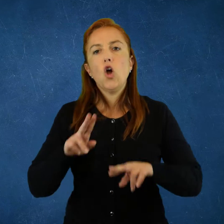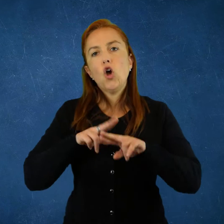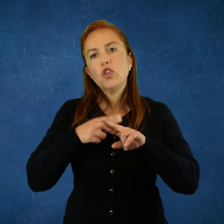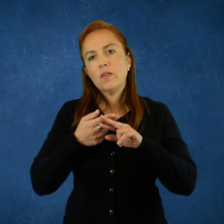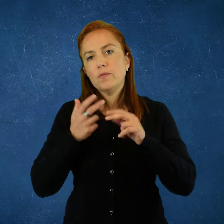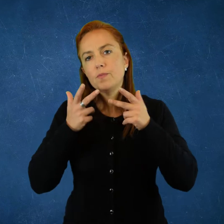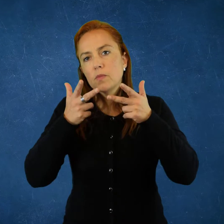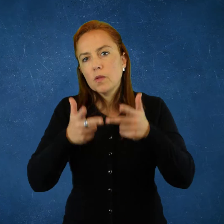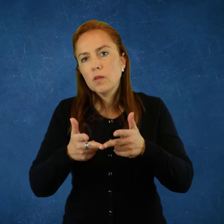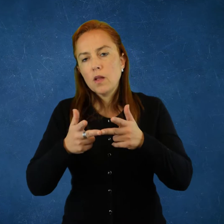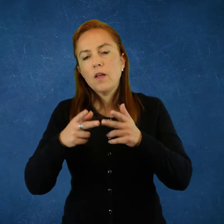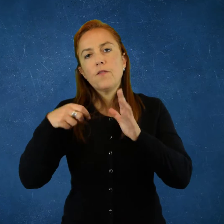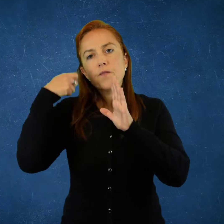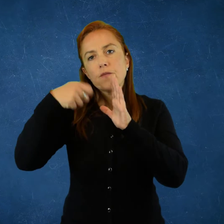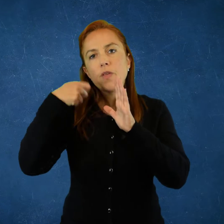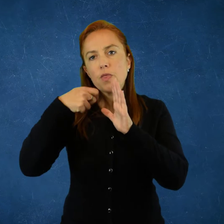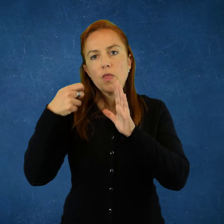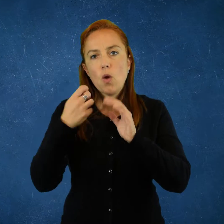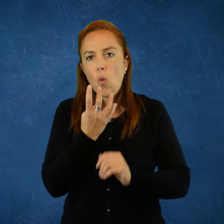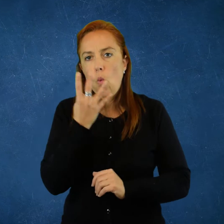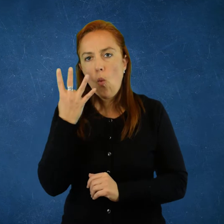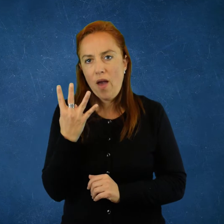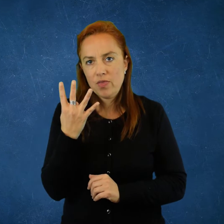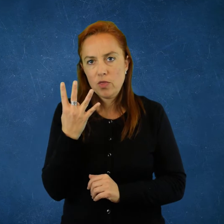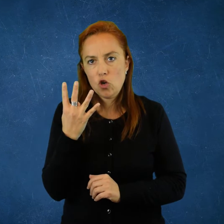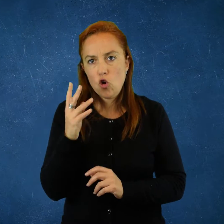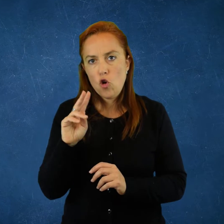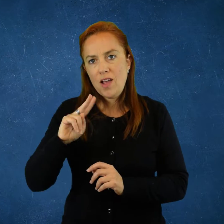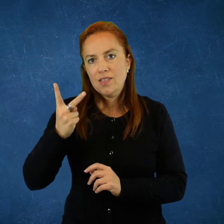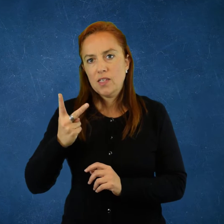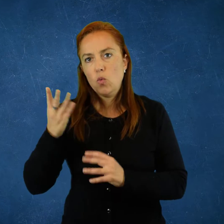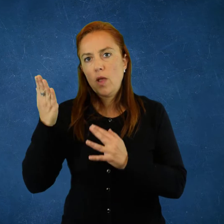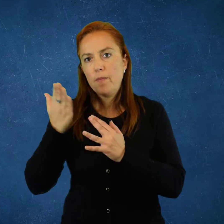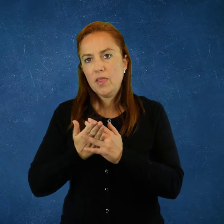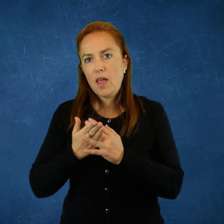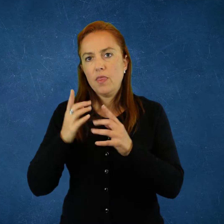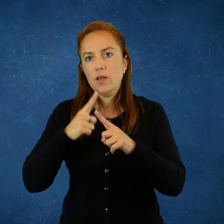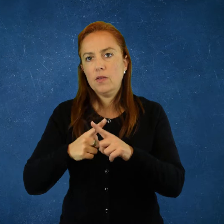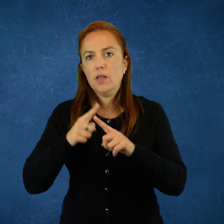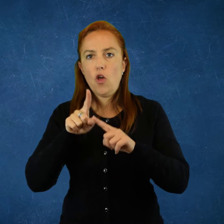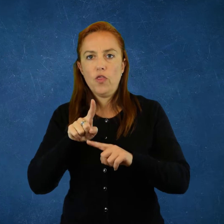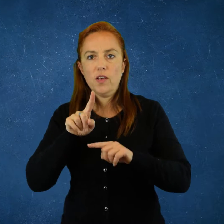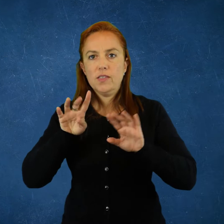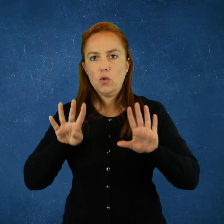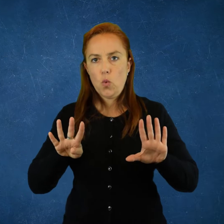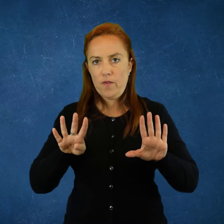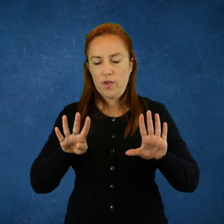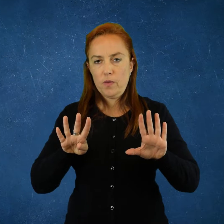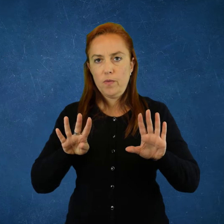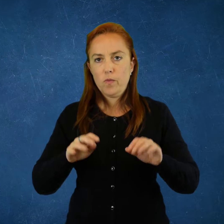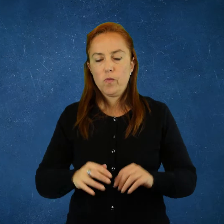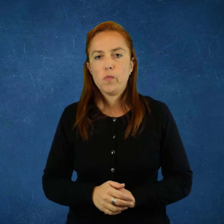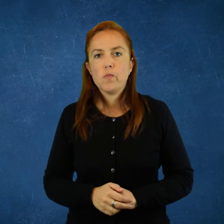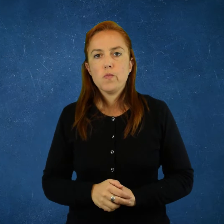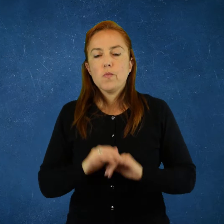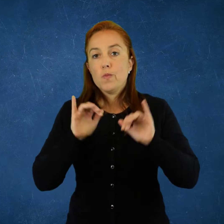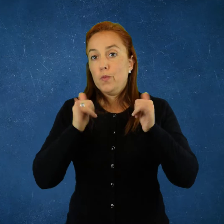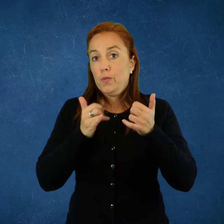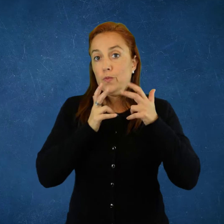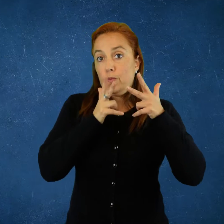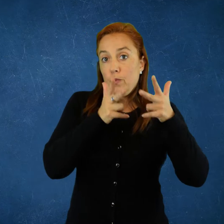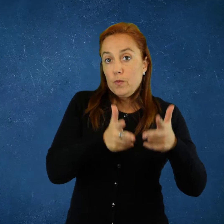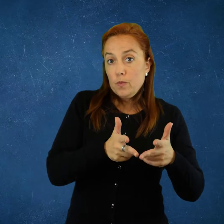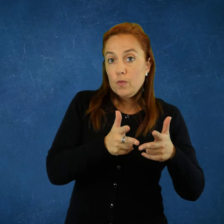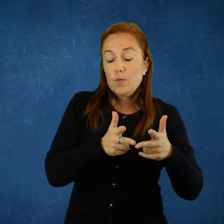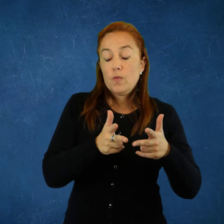Bueno, aquí estamos nuevamente para hablarles en el vídeo número 4 de la segunda mitad del